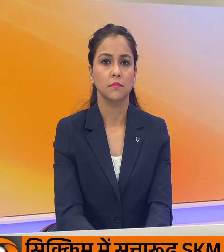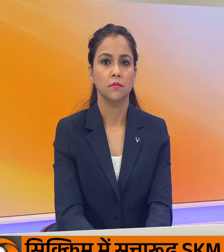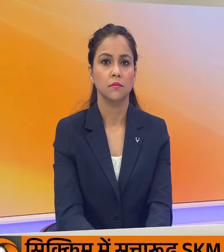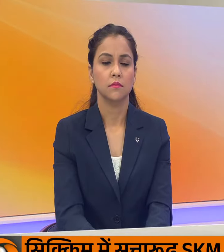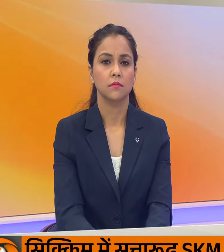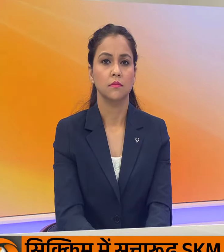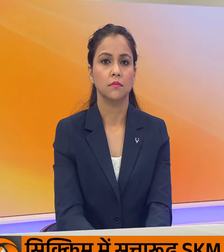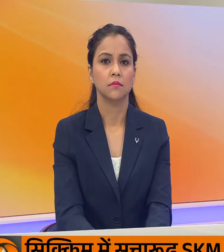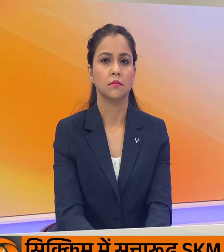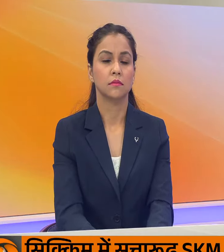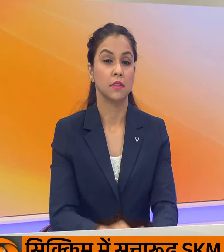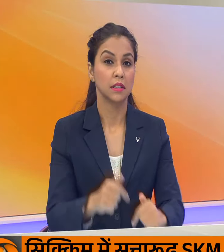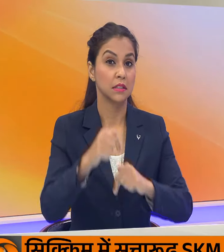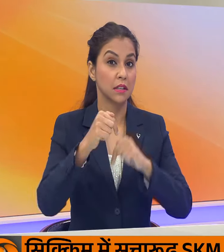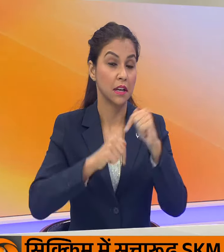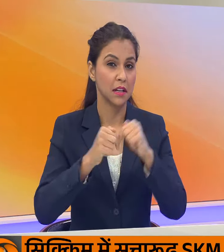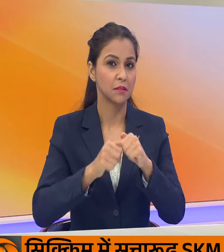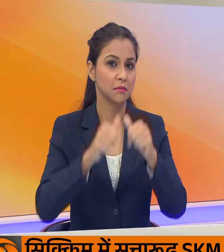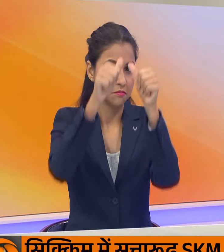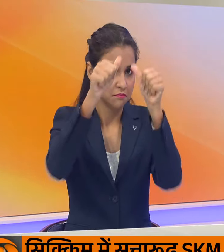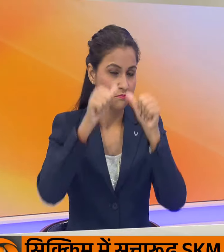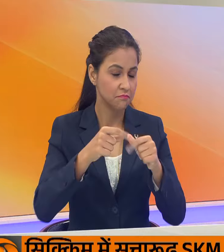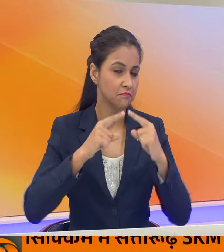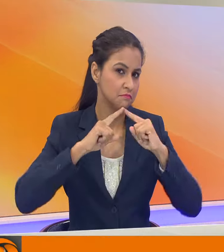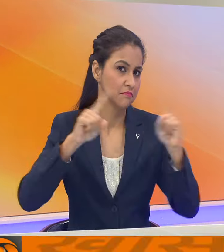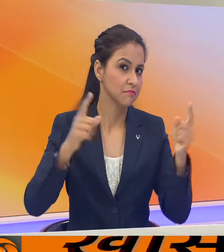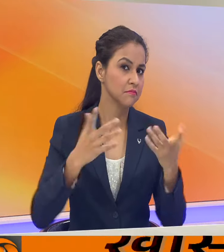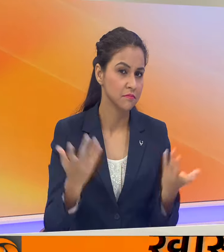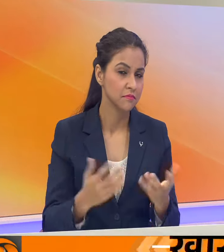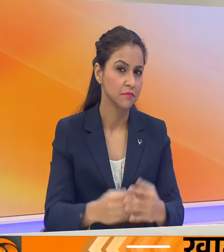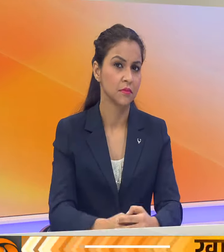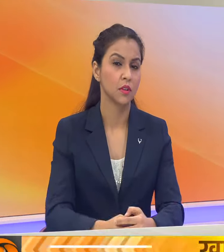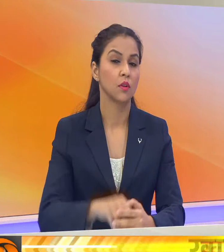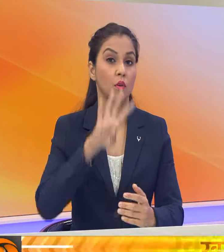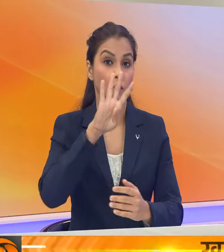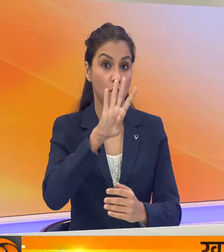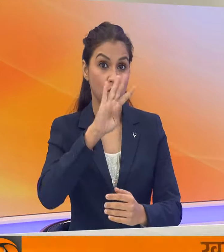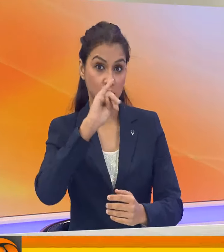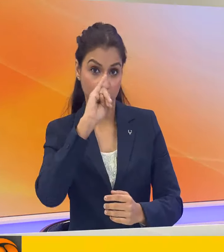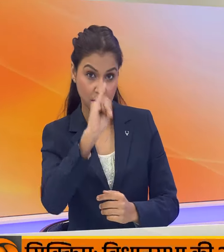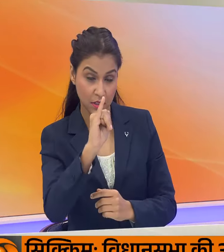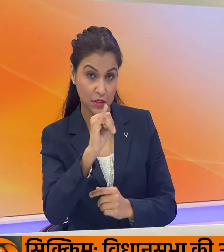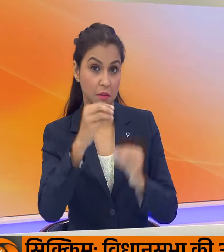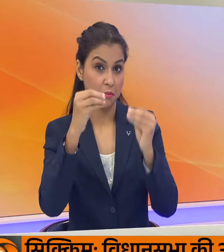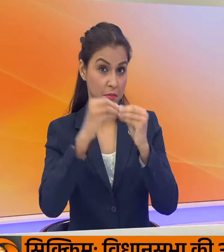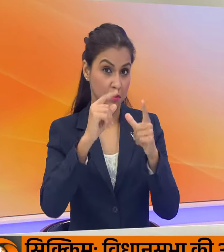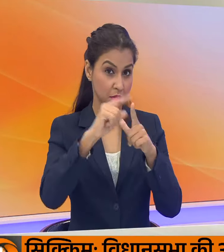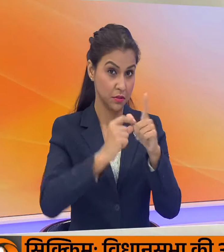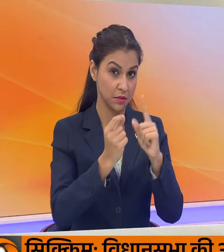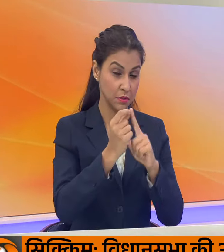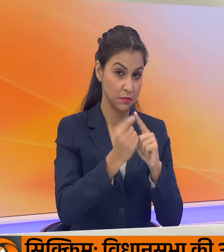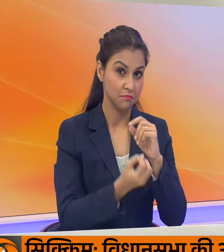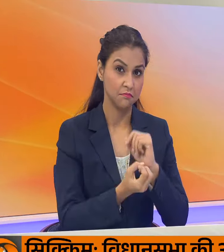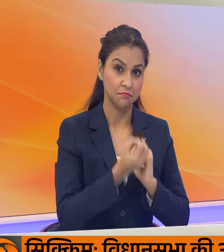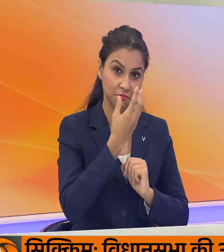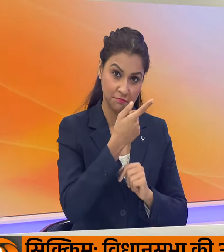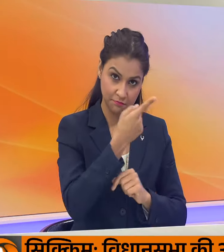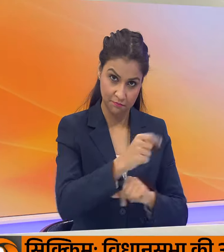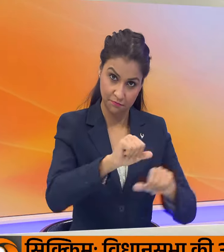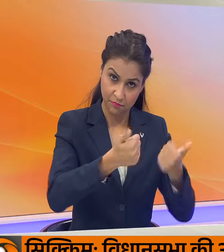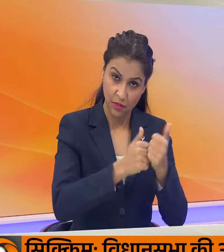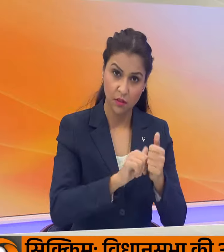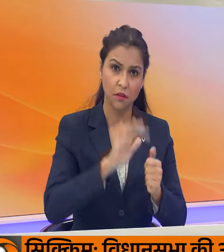असेंबली इलक्षन्स जो रिजल्स हमने डिक्लेर किये उसमें 46 भारतिय जन्ता पार्टी को 5